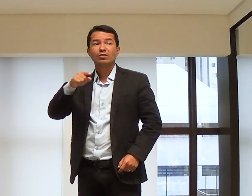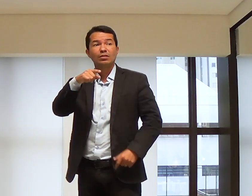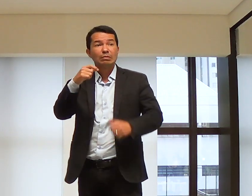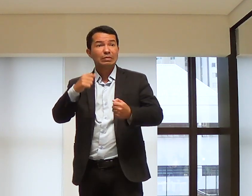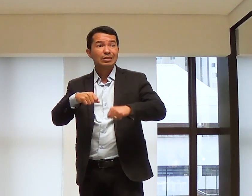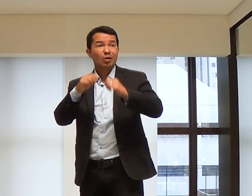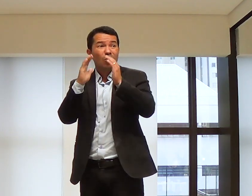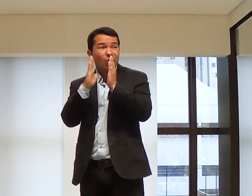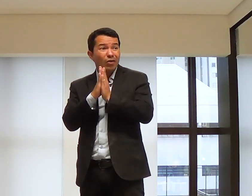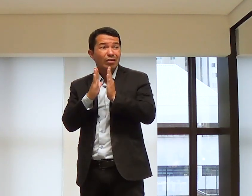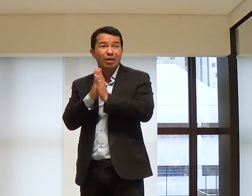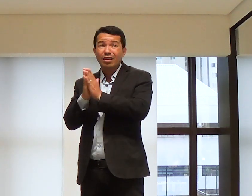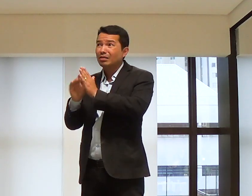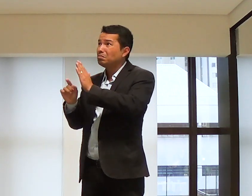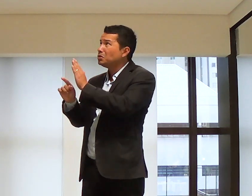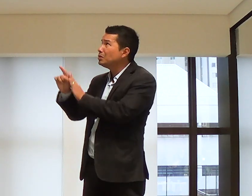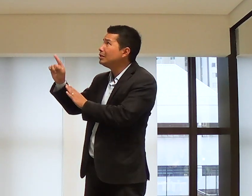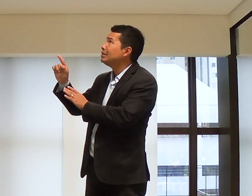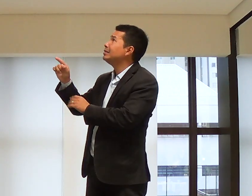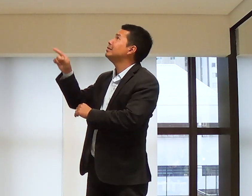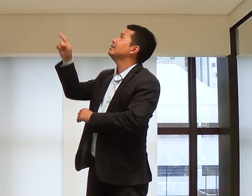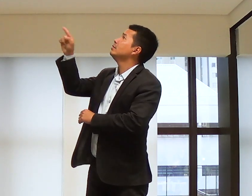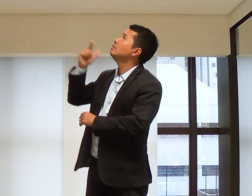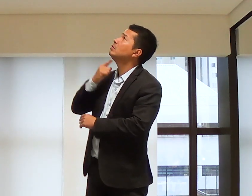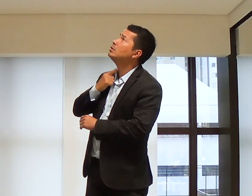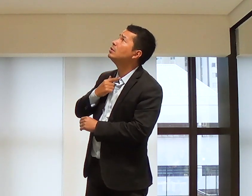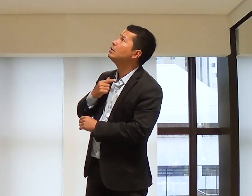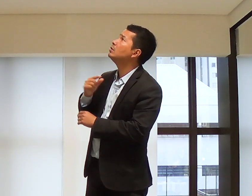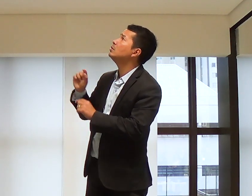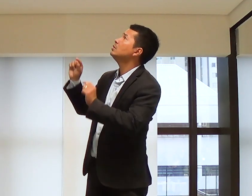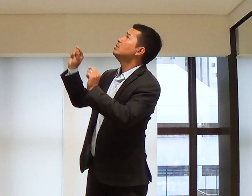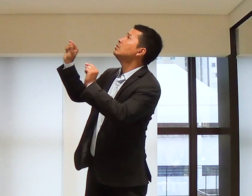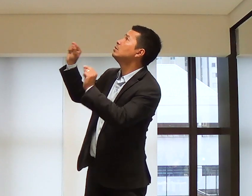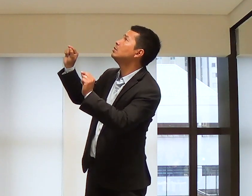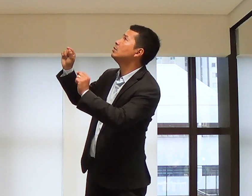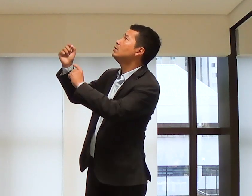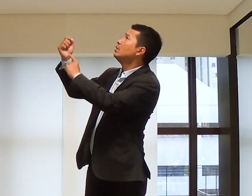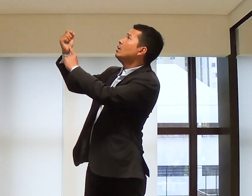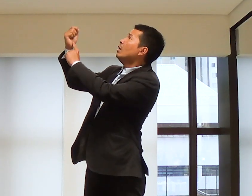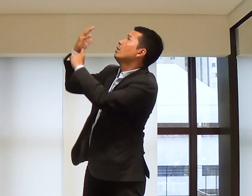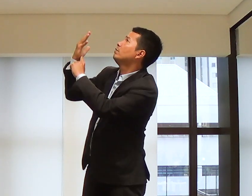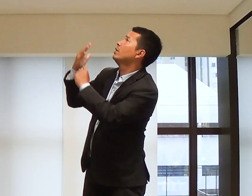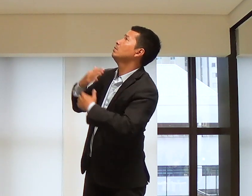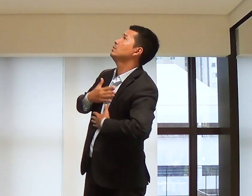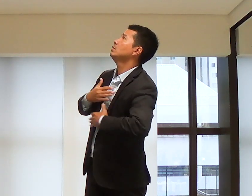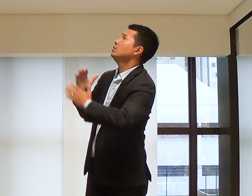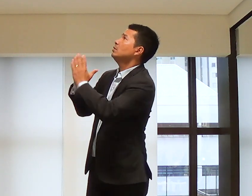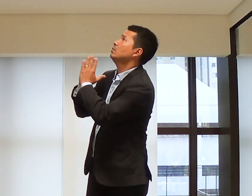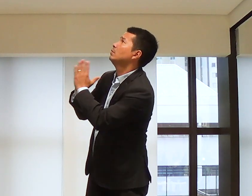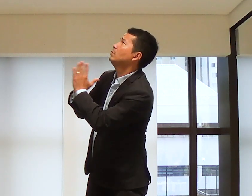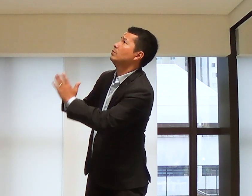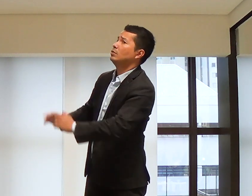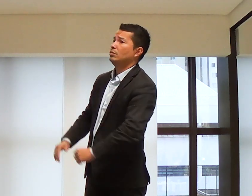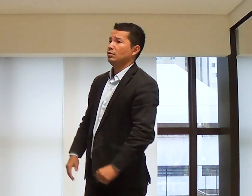de Deus. Ore ao Senhor e diga, Senhor, qual é a sua vontade?